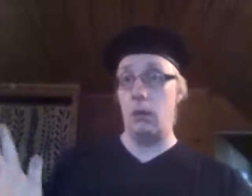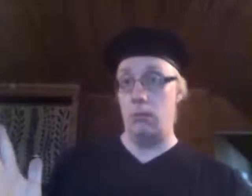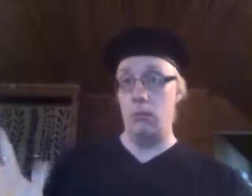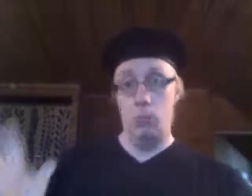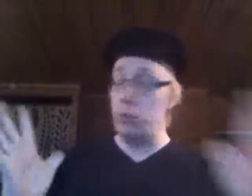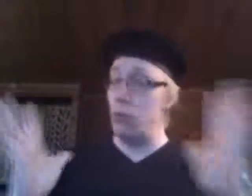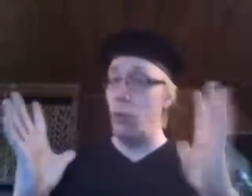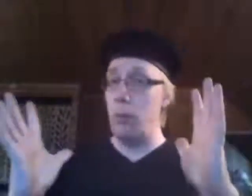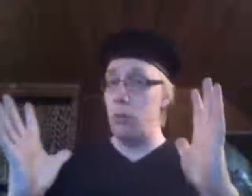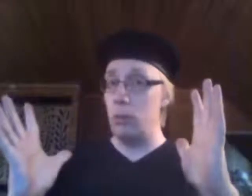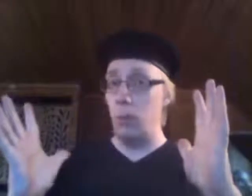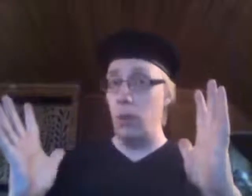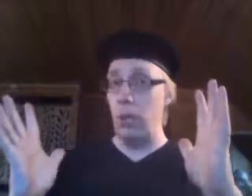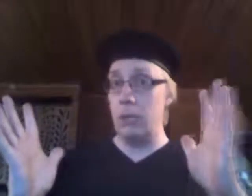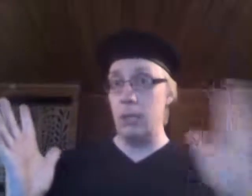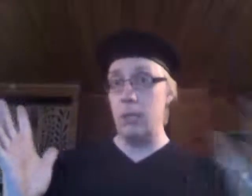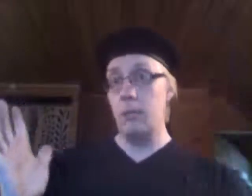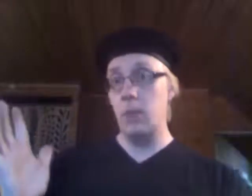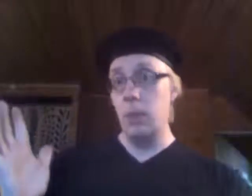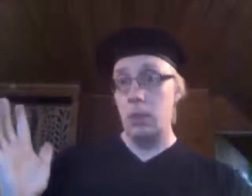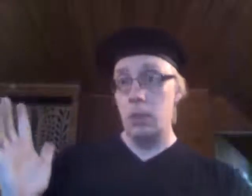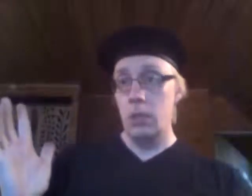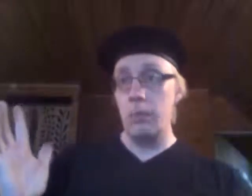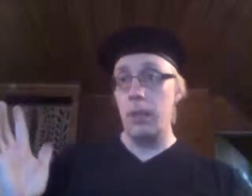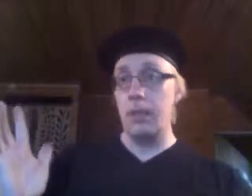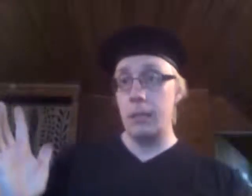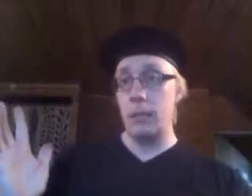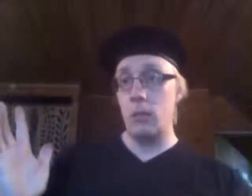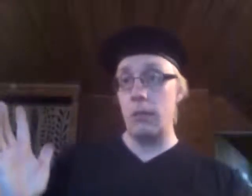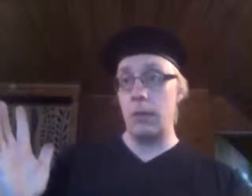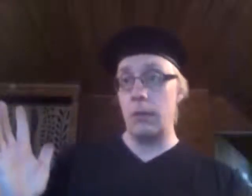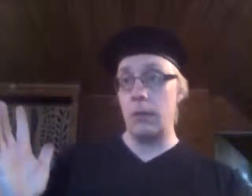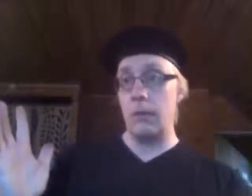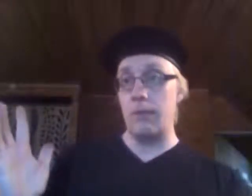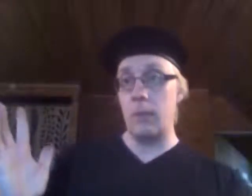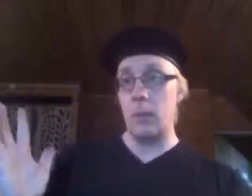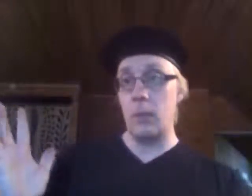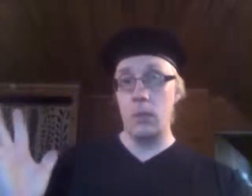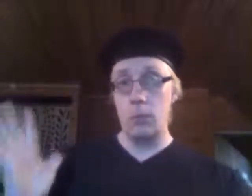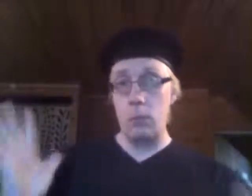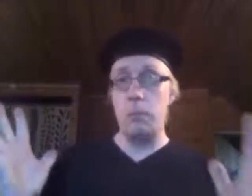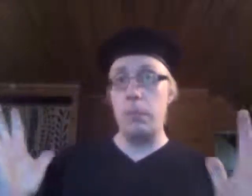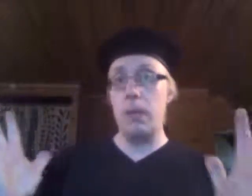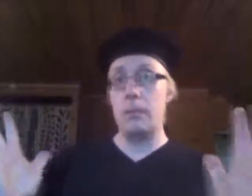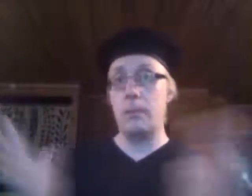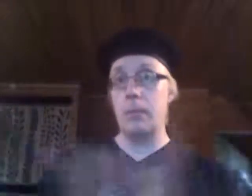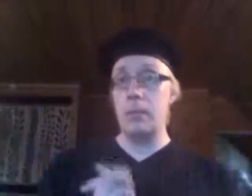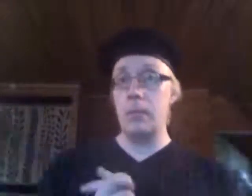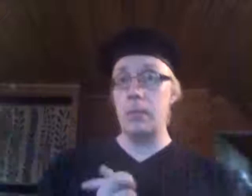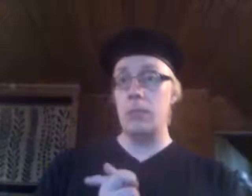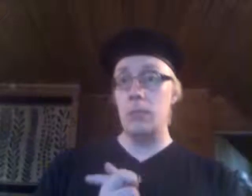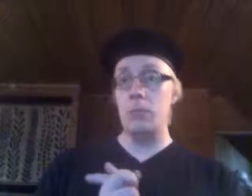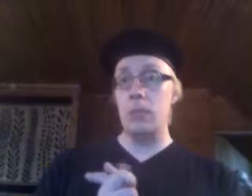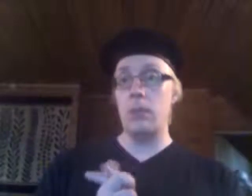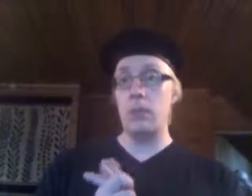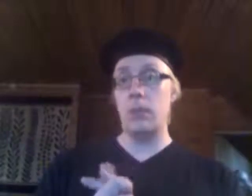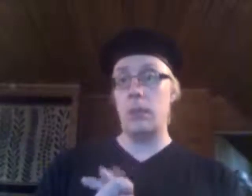myös huomioita puoleensa. Niin se päätti verrata Trumpia, että presidentti Trump rinnastetaan